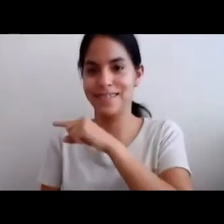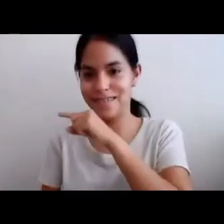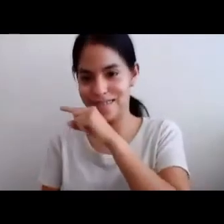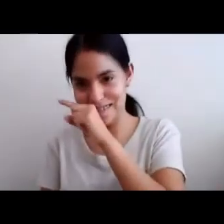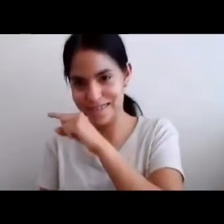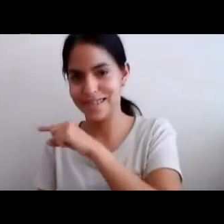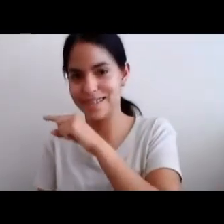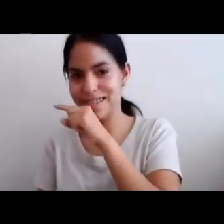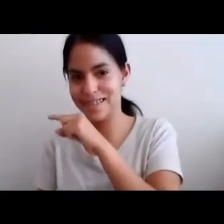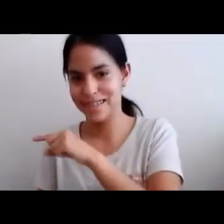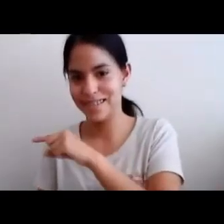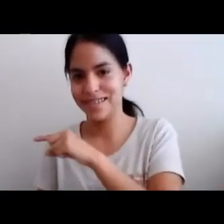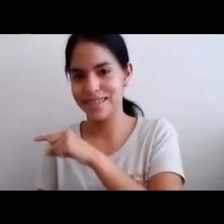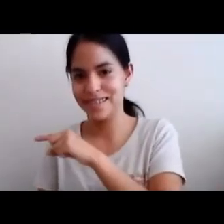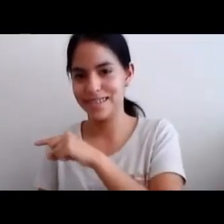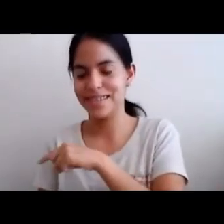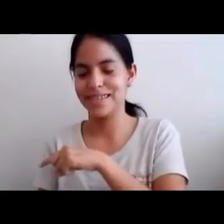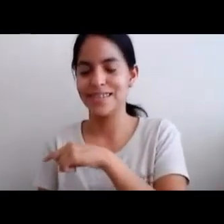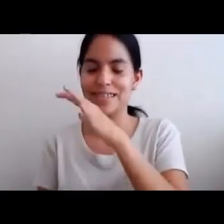Entonces Se acercó